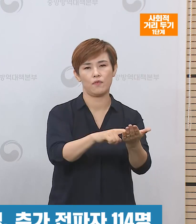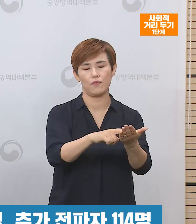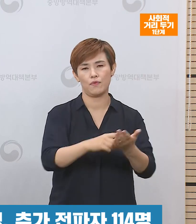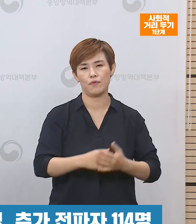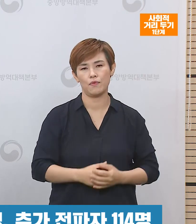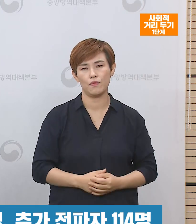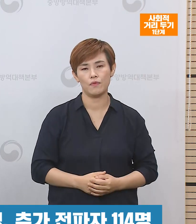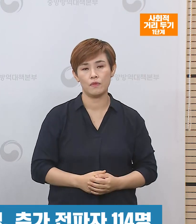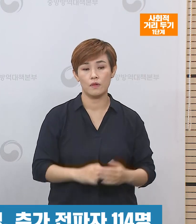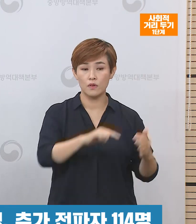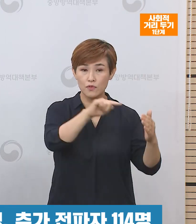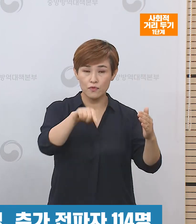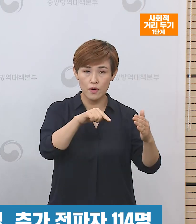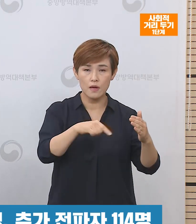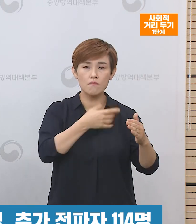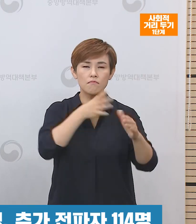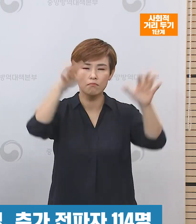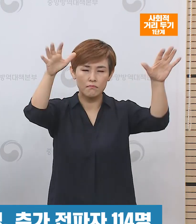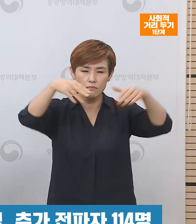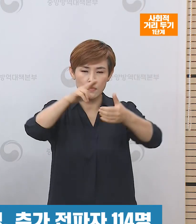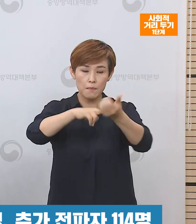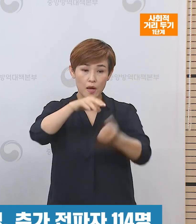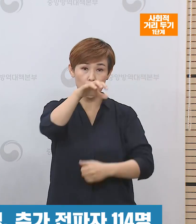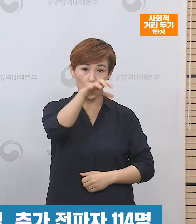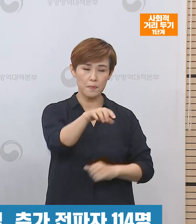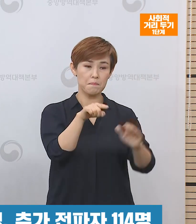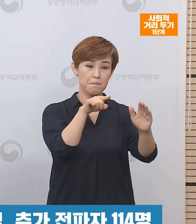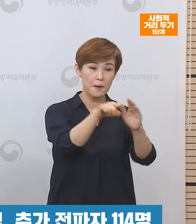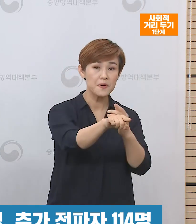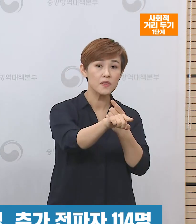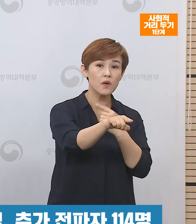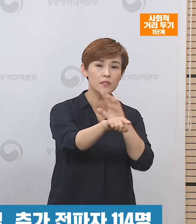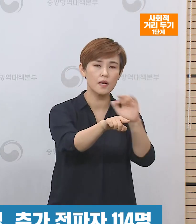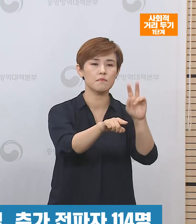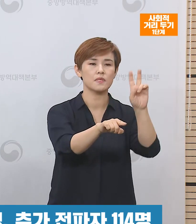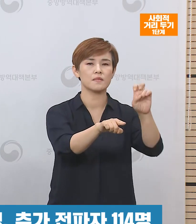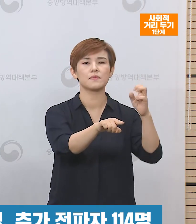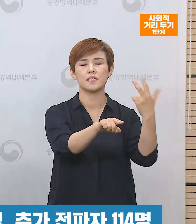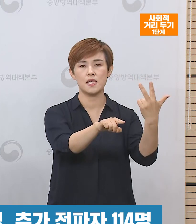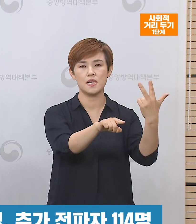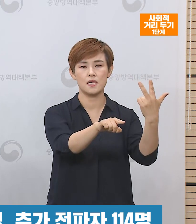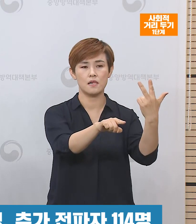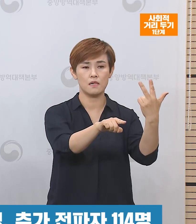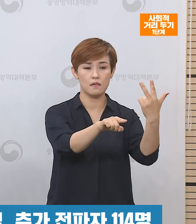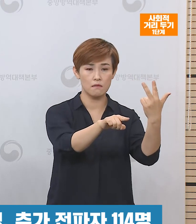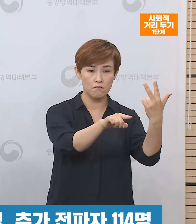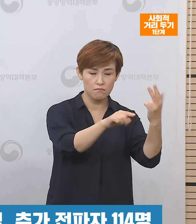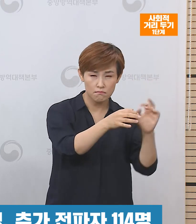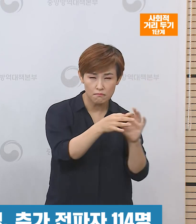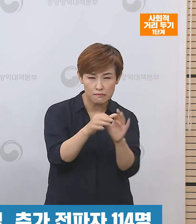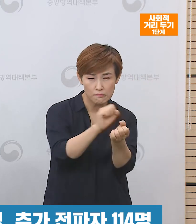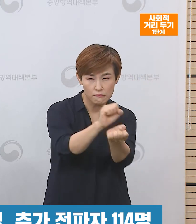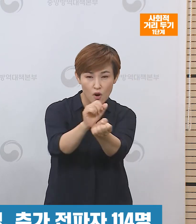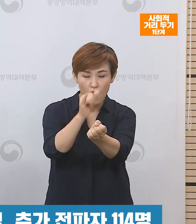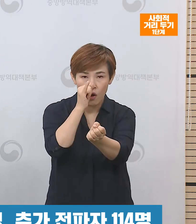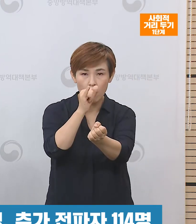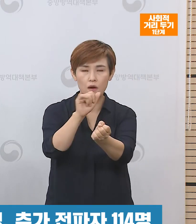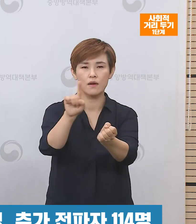이 중에는 방문 판매 현장 방문자가 27명, 이로 인한 추가 전파자가